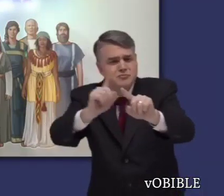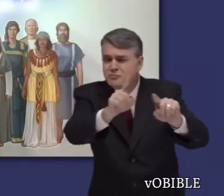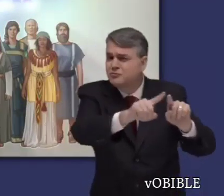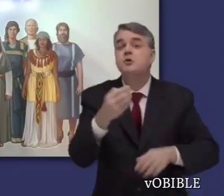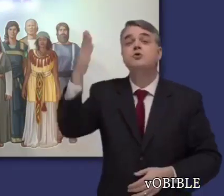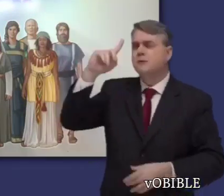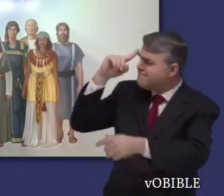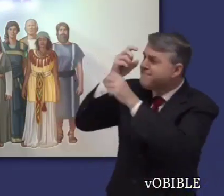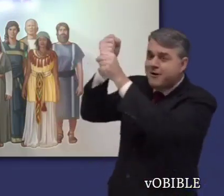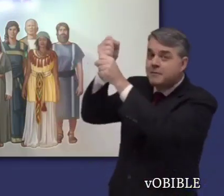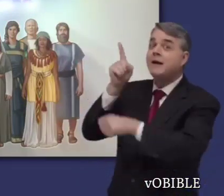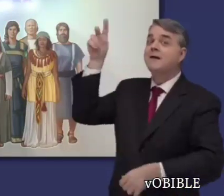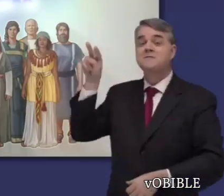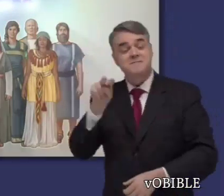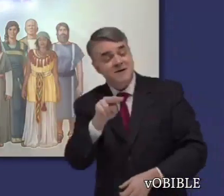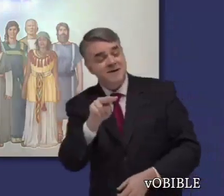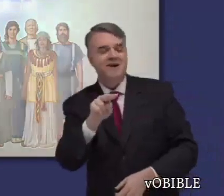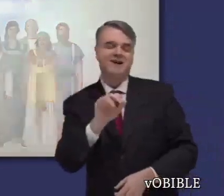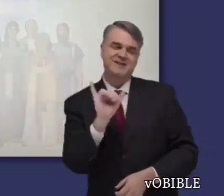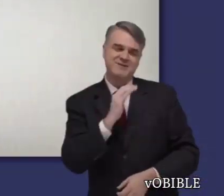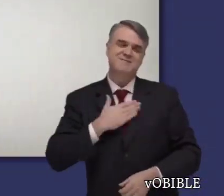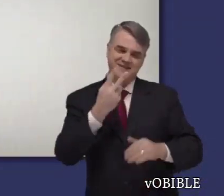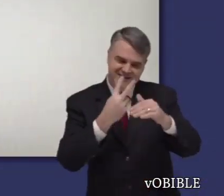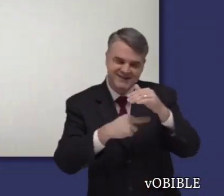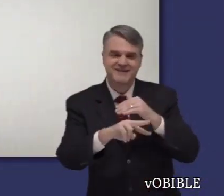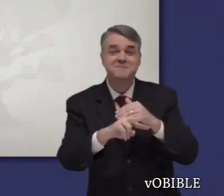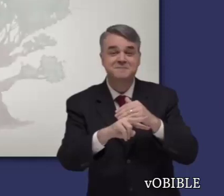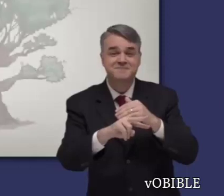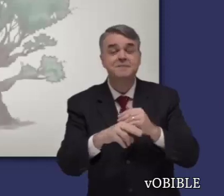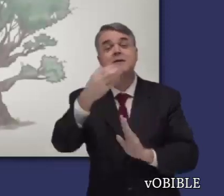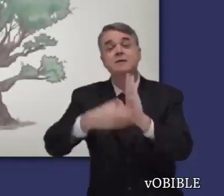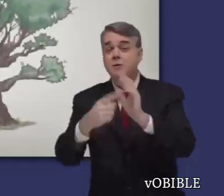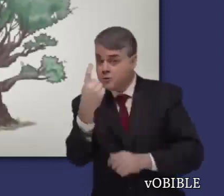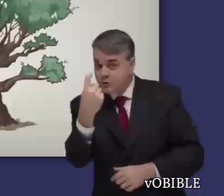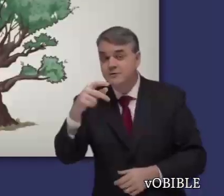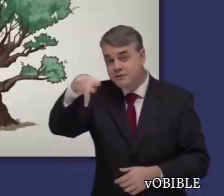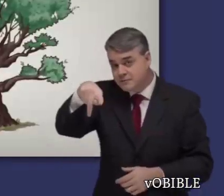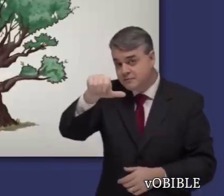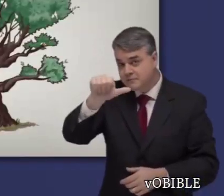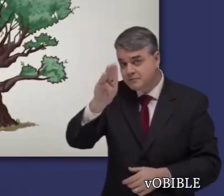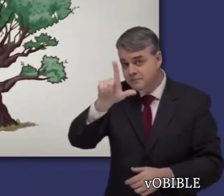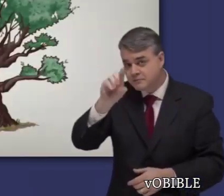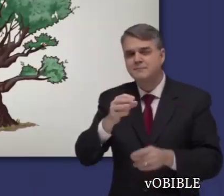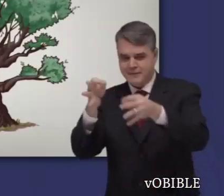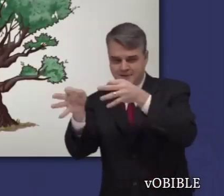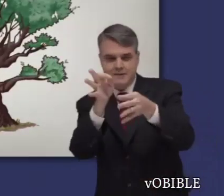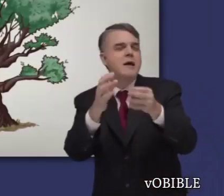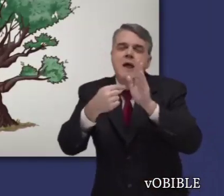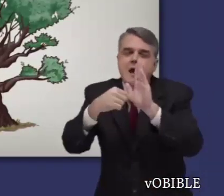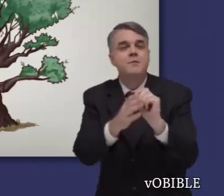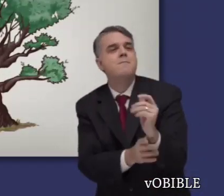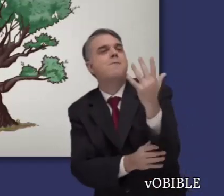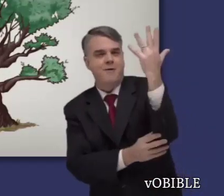a ser hijos espirituales de Dios. En el capítulo 11, pone el ejemplo de un olivo cultivado.